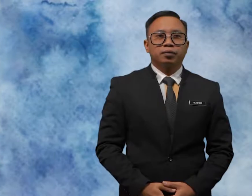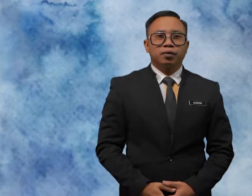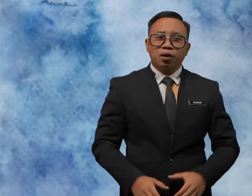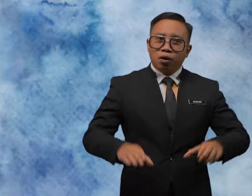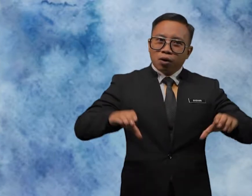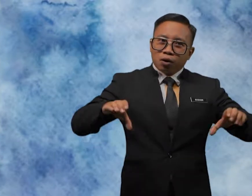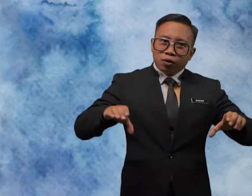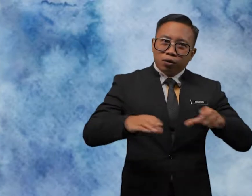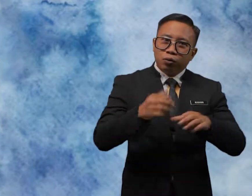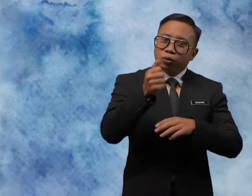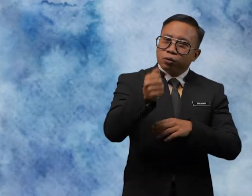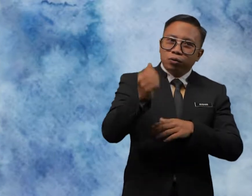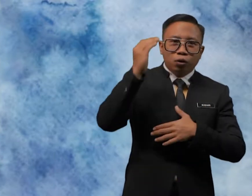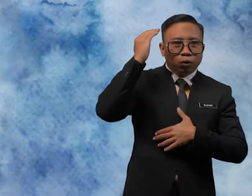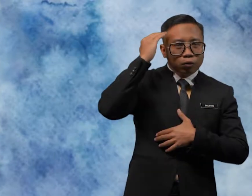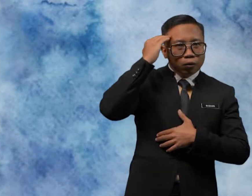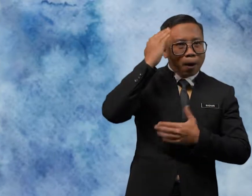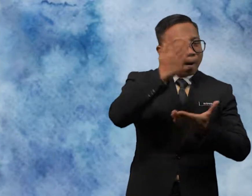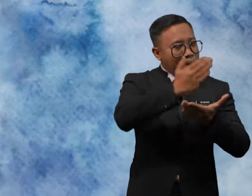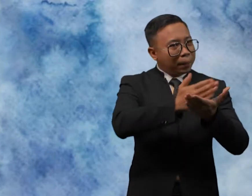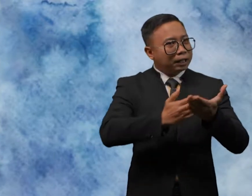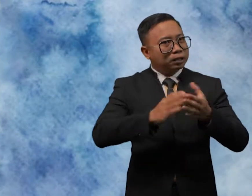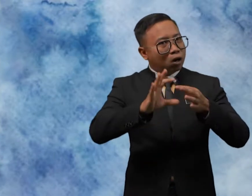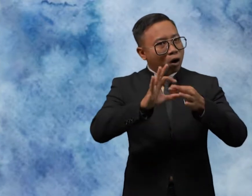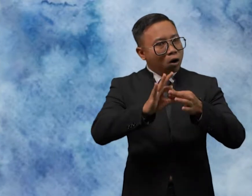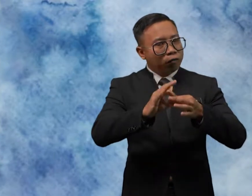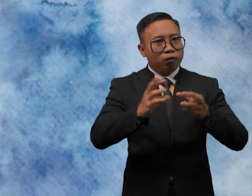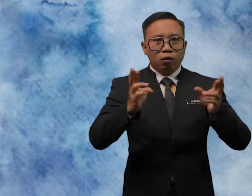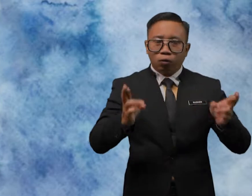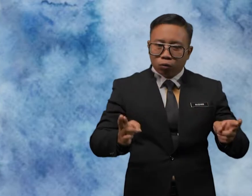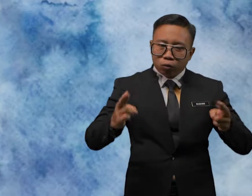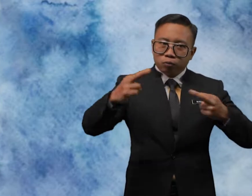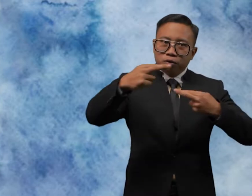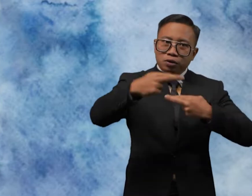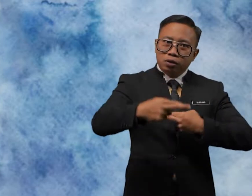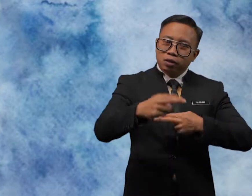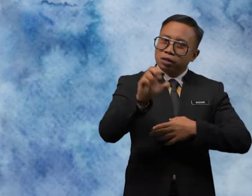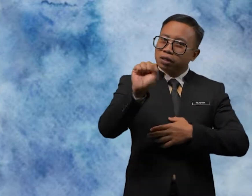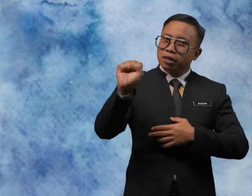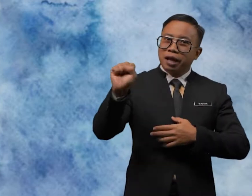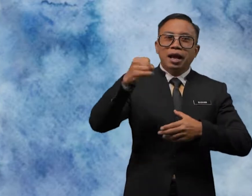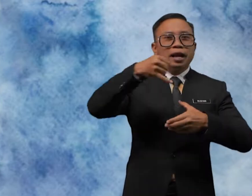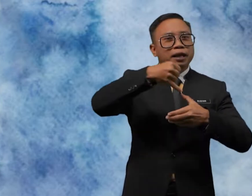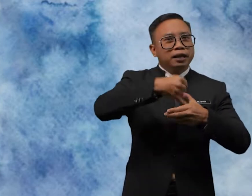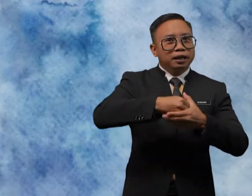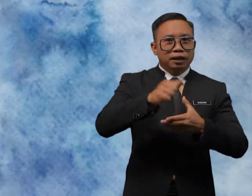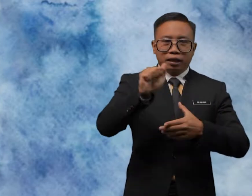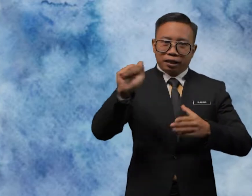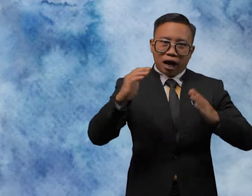Do you know part of rooms in a